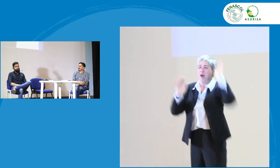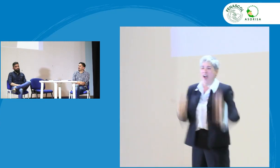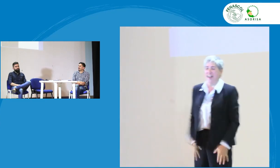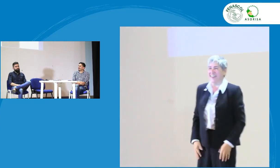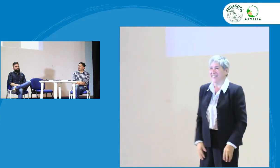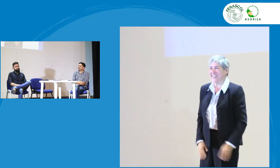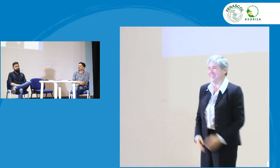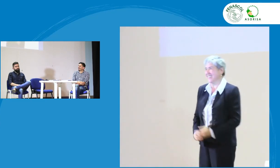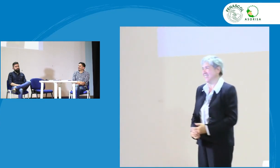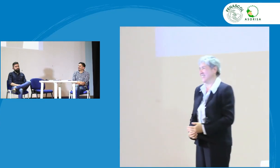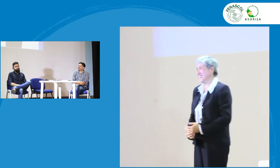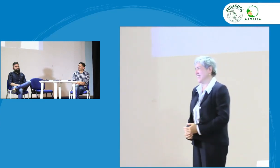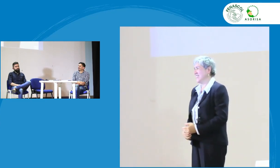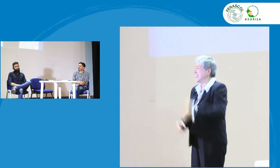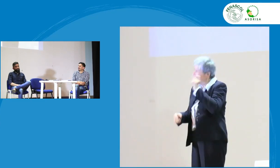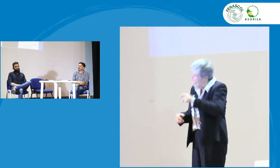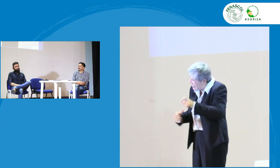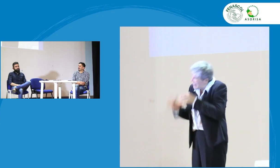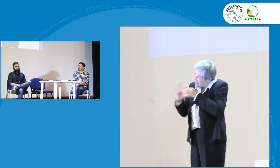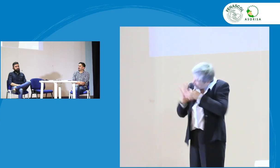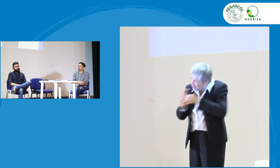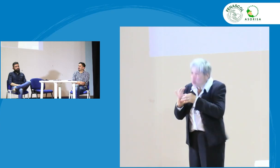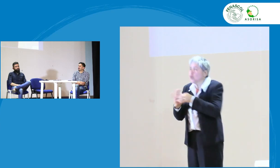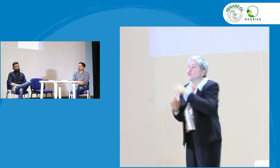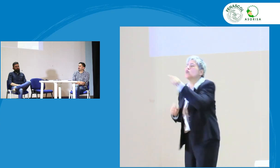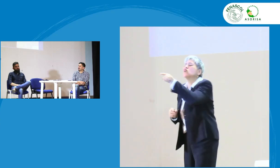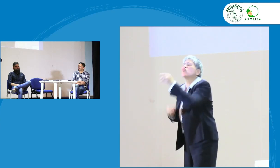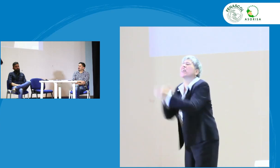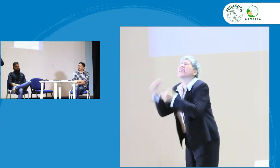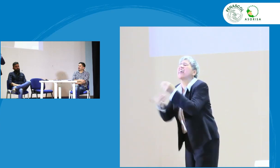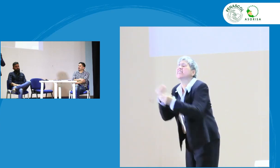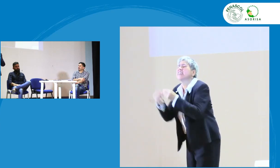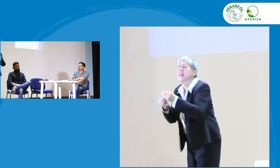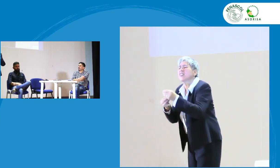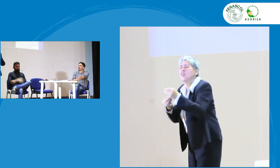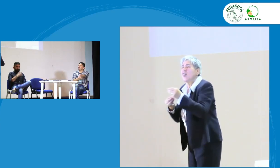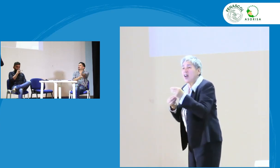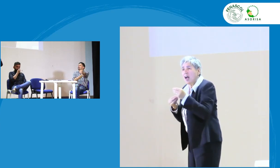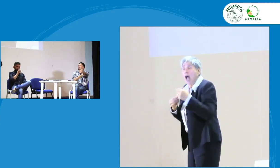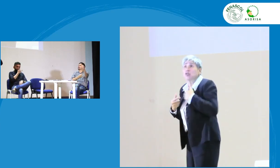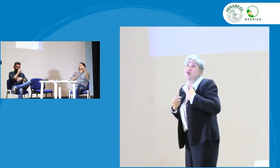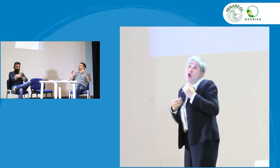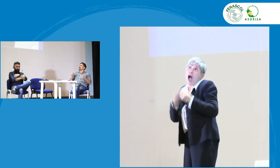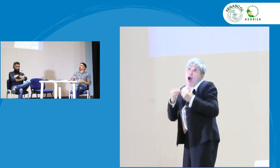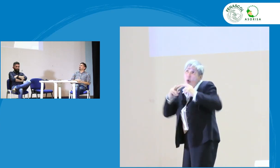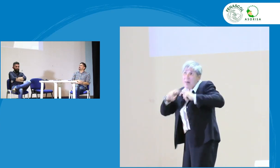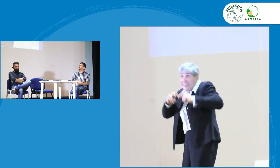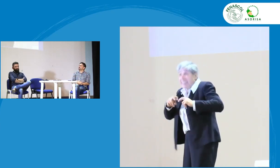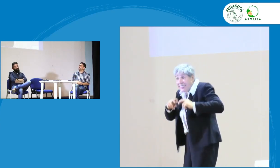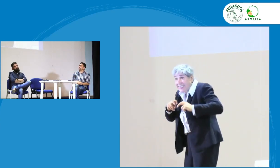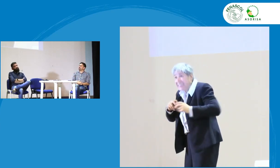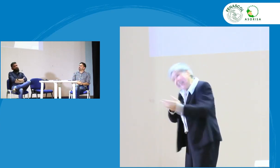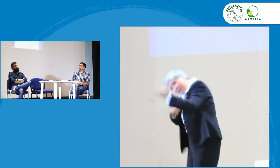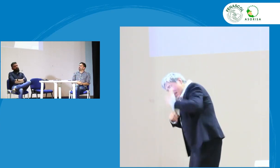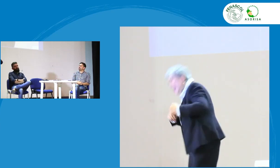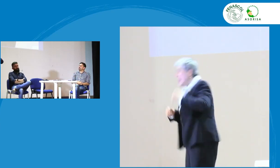Perdemos el tiempo. Esto no es así. Necesitamos esta unidad. ¿Tú qué estás haciendo? No, yo hago investigación.